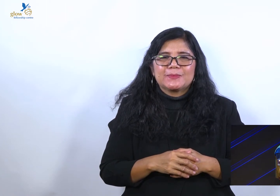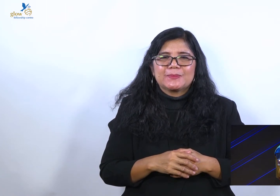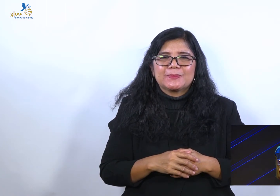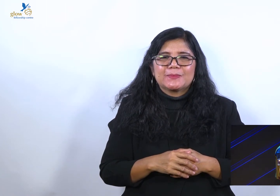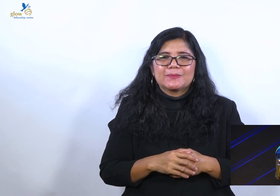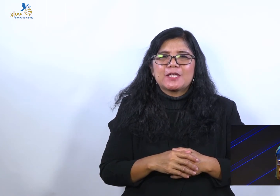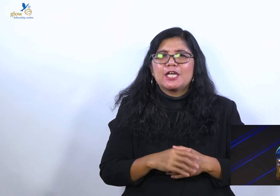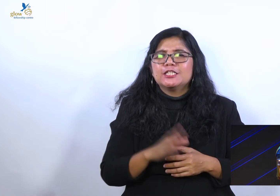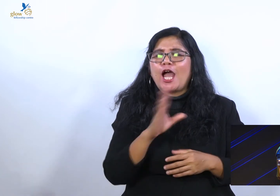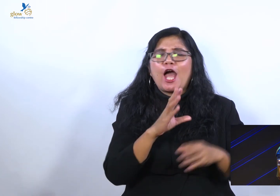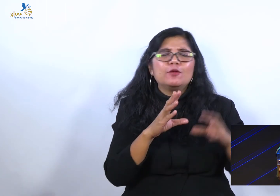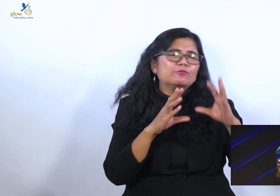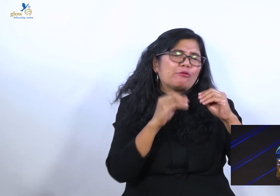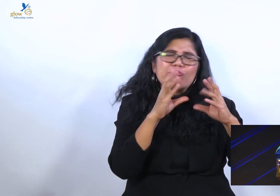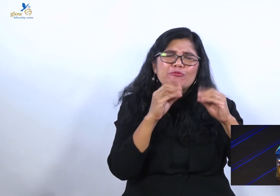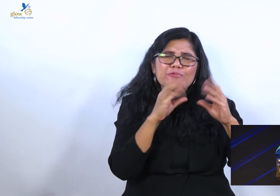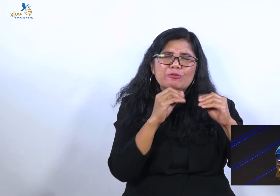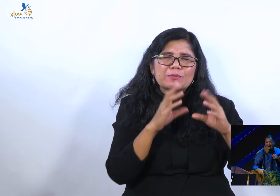jangan pindah-pindahin.